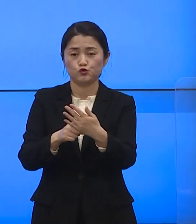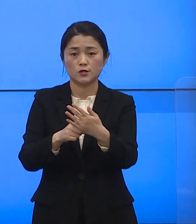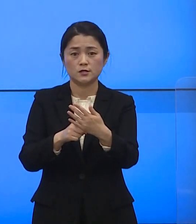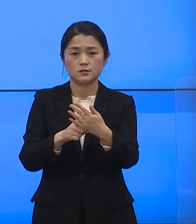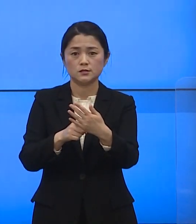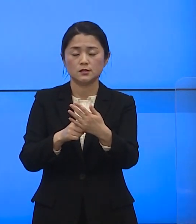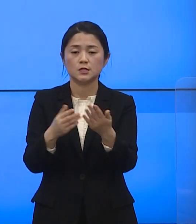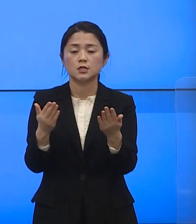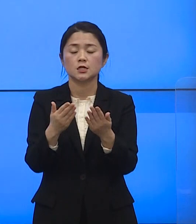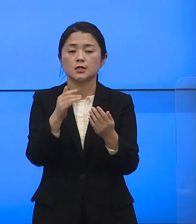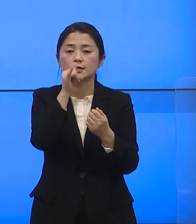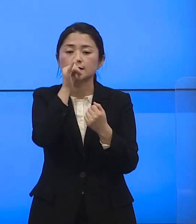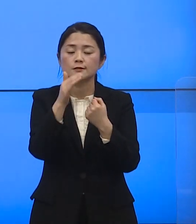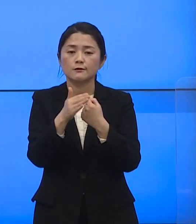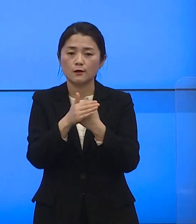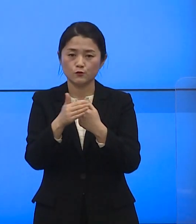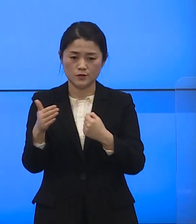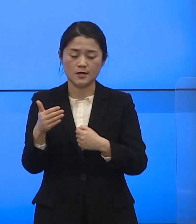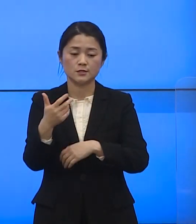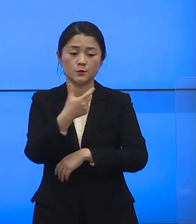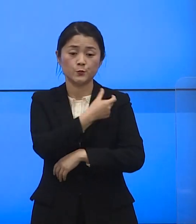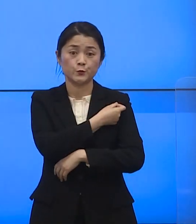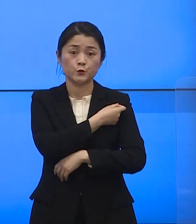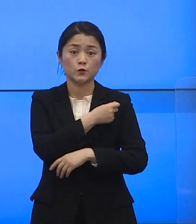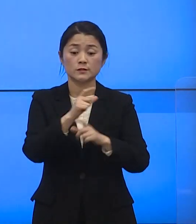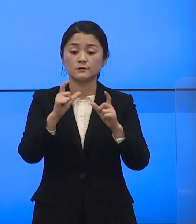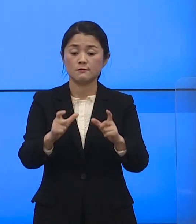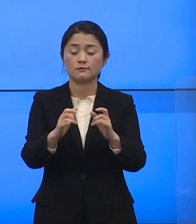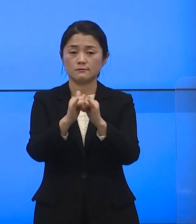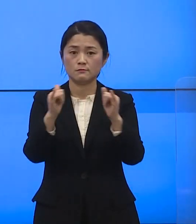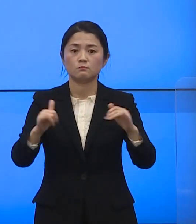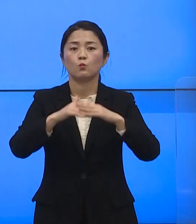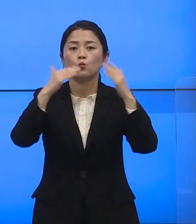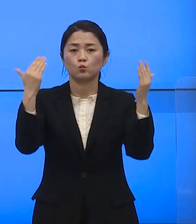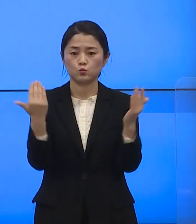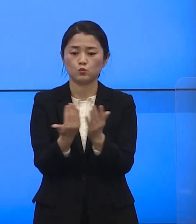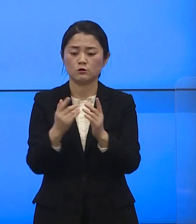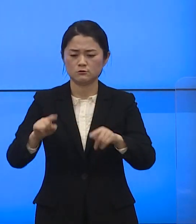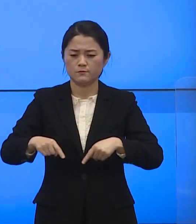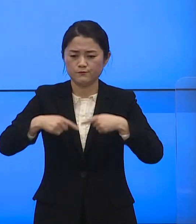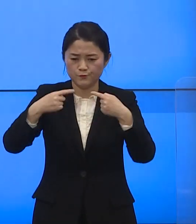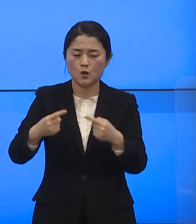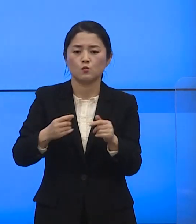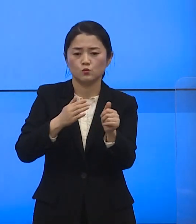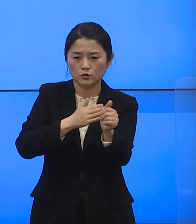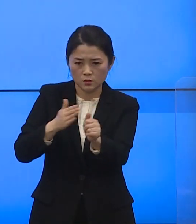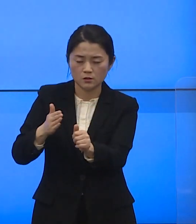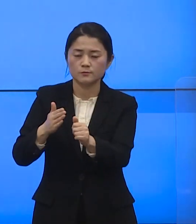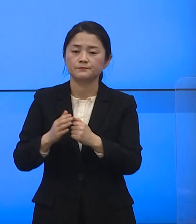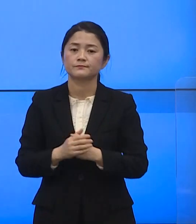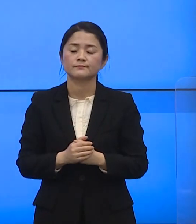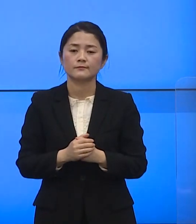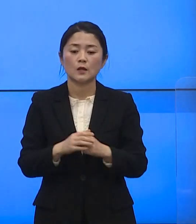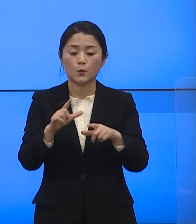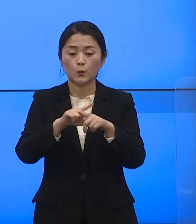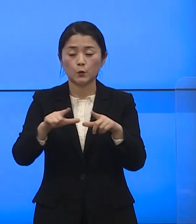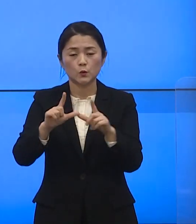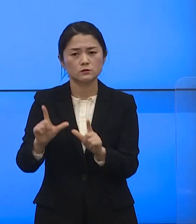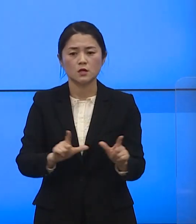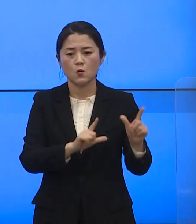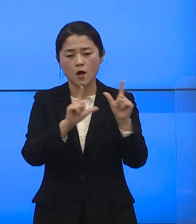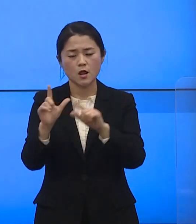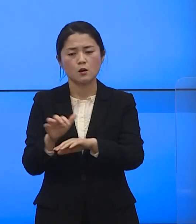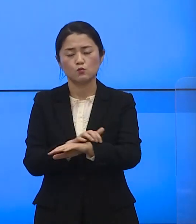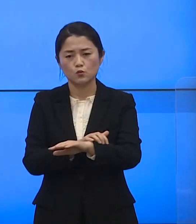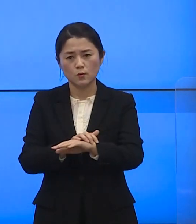만큼 접종 대상 전 국민이 모두 참여를 부탁드리며 일상생활에 다소